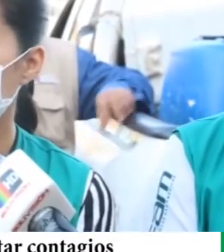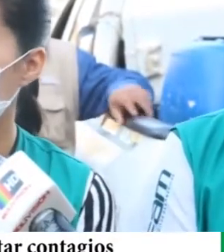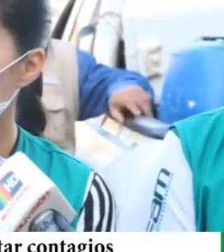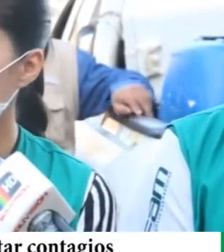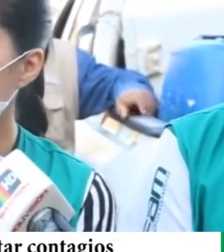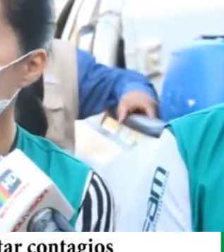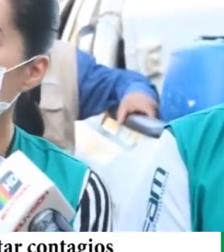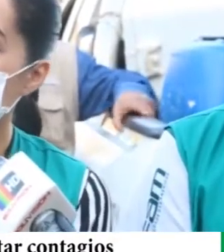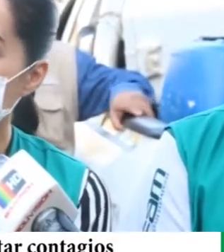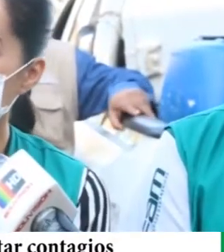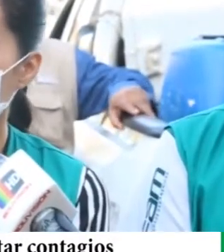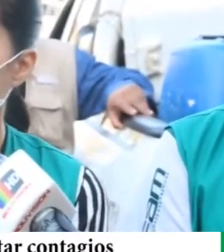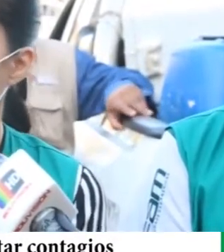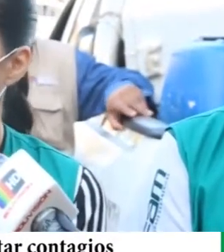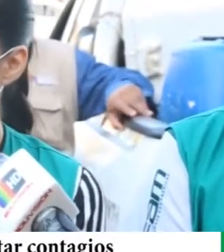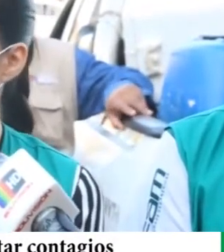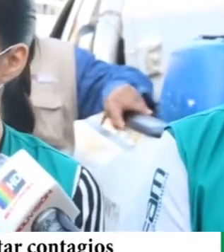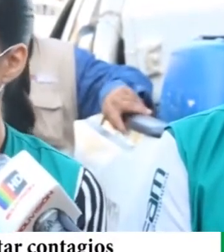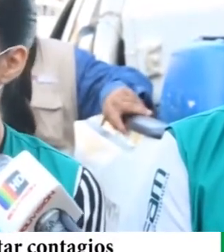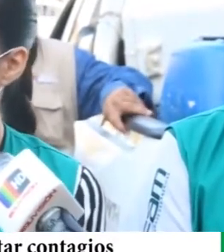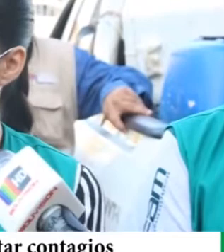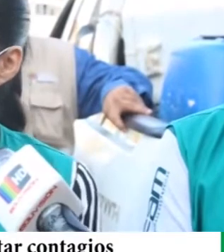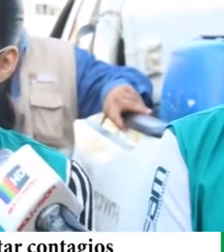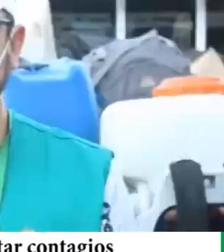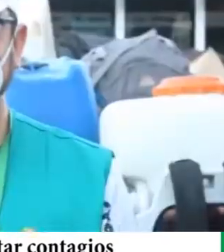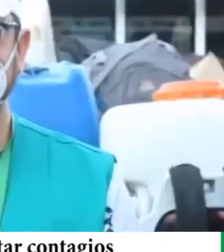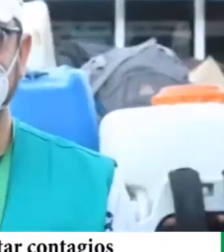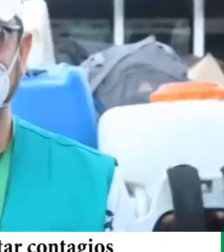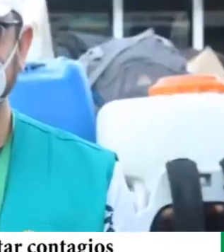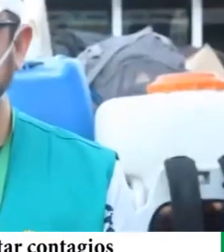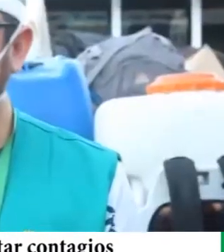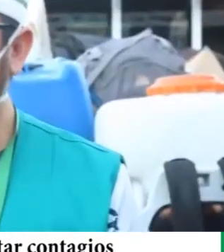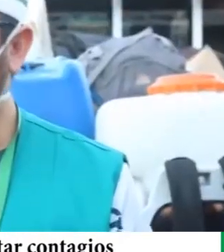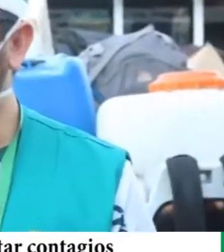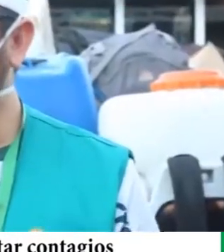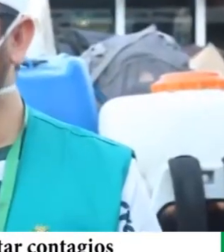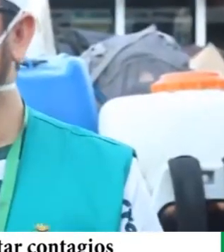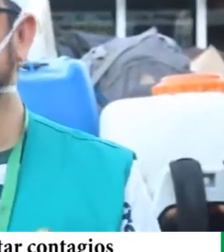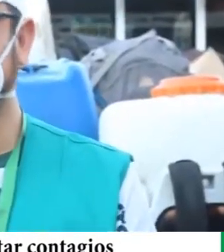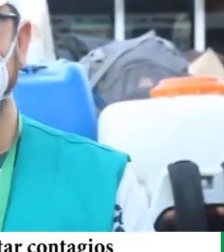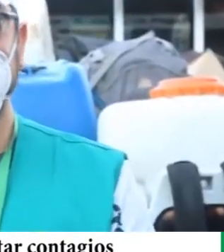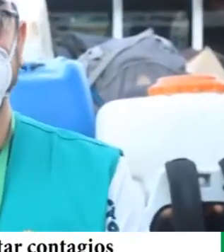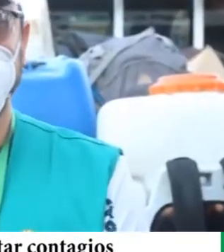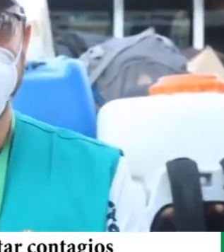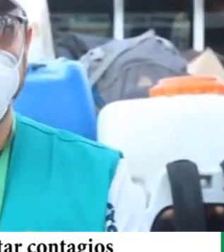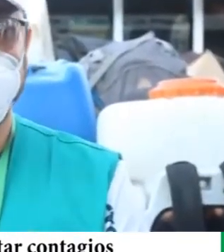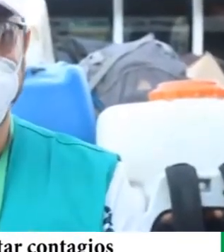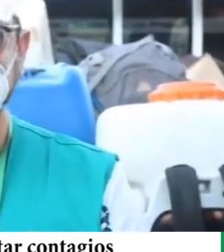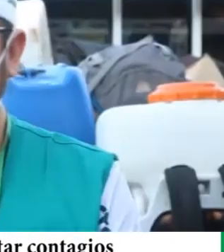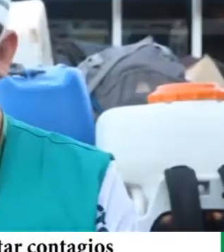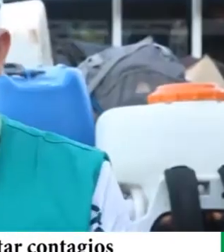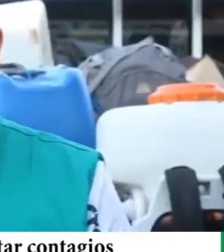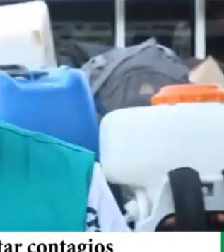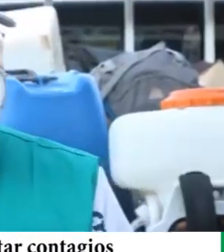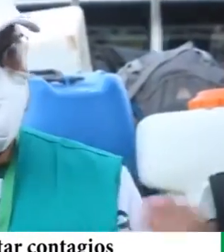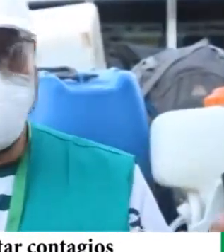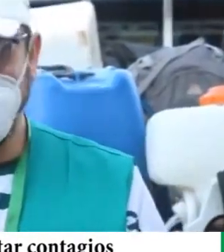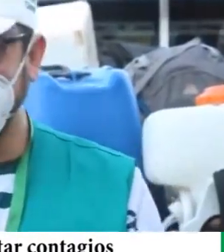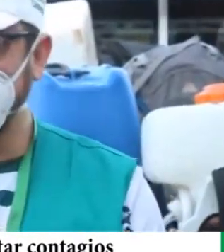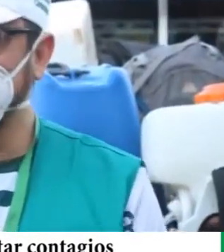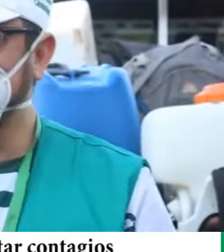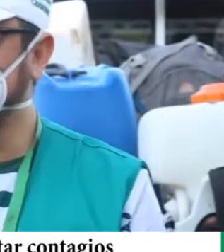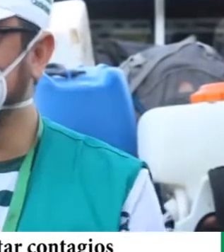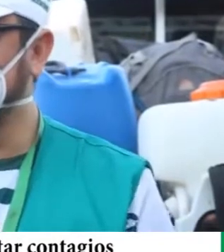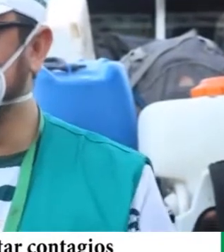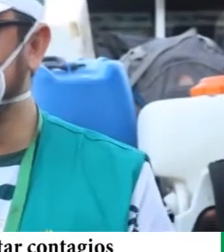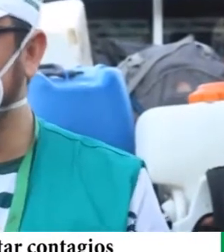el tratamiento necesario y la toma de muestras y así se lo requiere la verdad que estamos contentos estamos yendo con una comisión de Hende